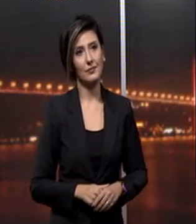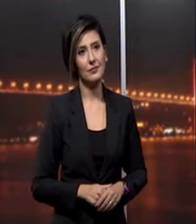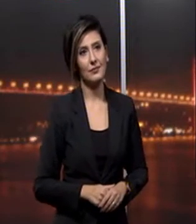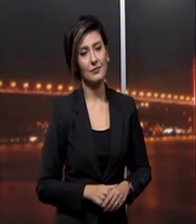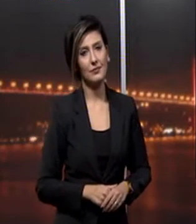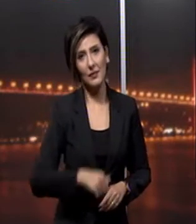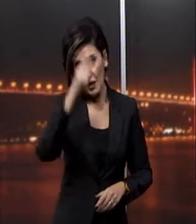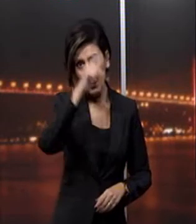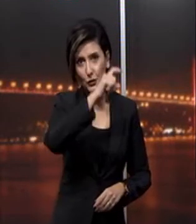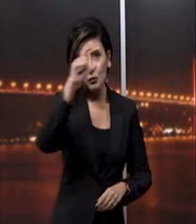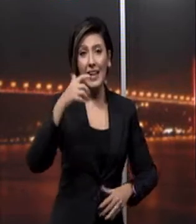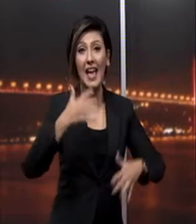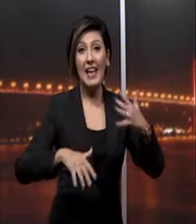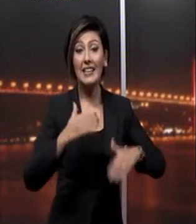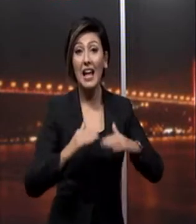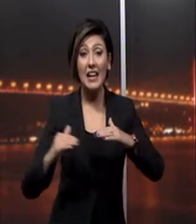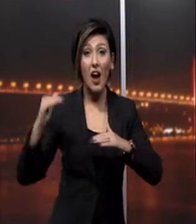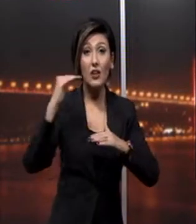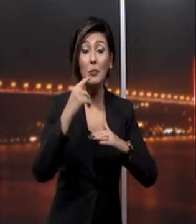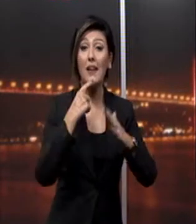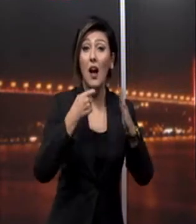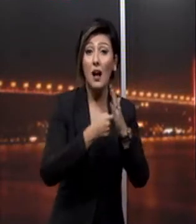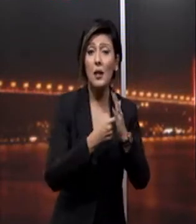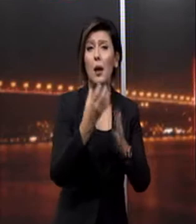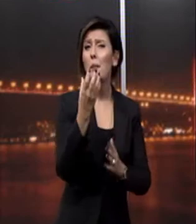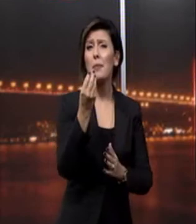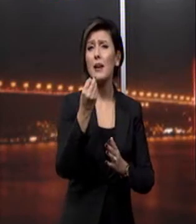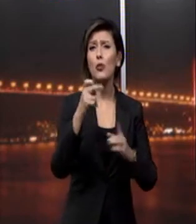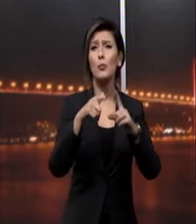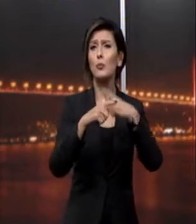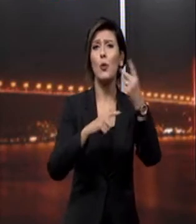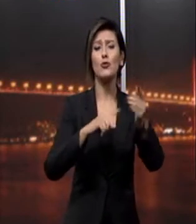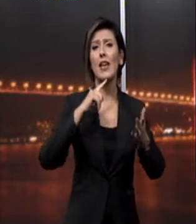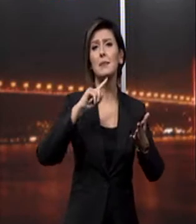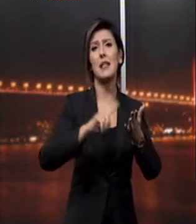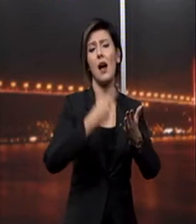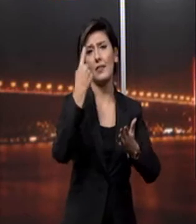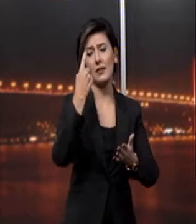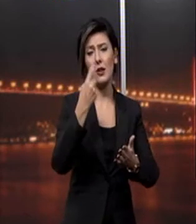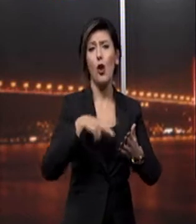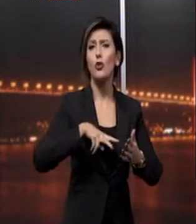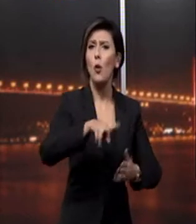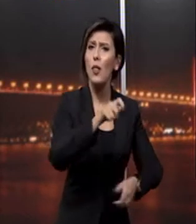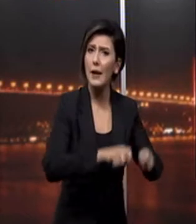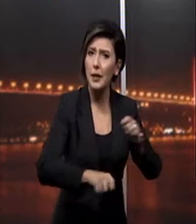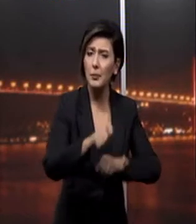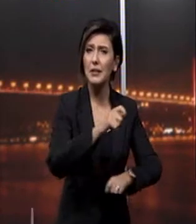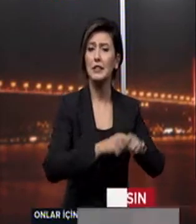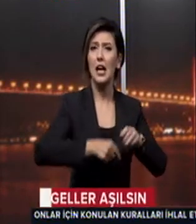Türkiye engelli aşalım adı altında pek çok projeye imza attı Yollar yapıldı, şeritler